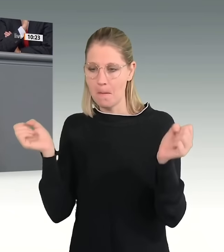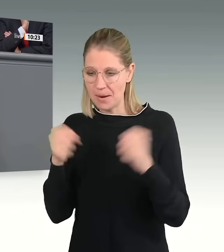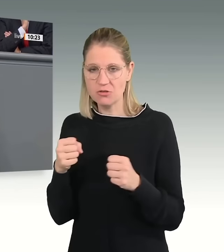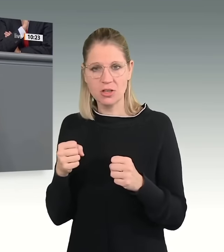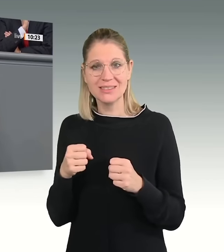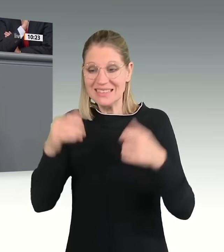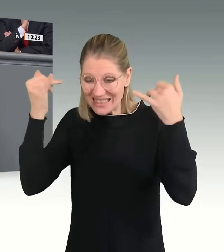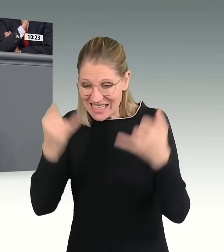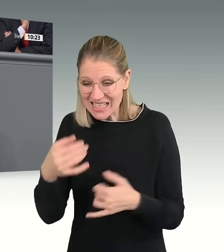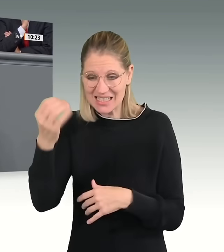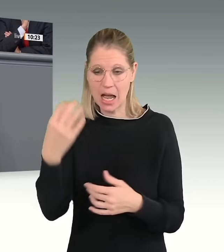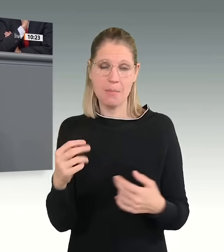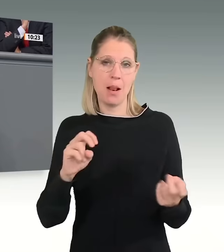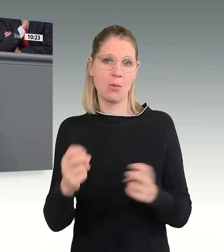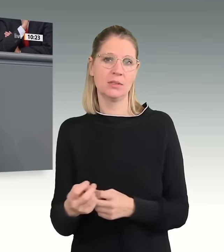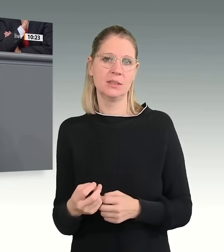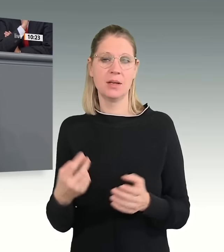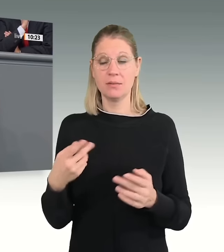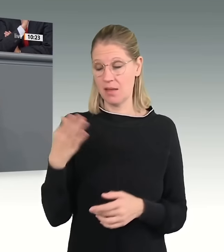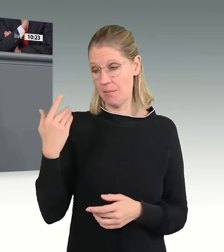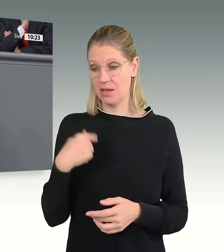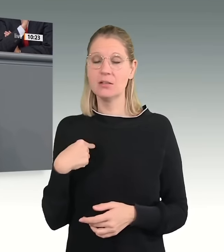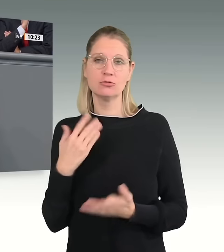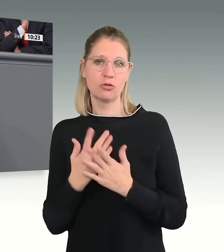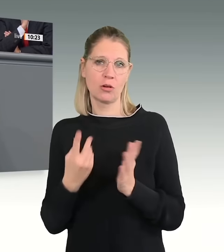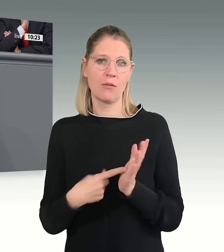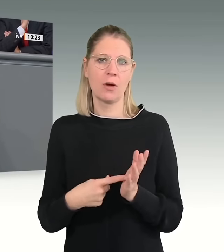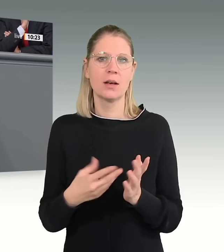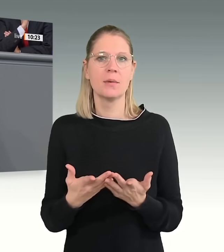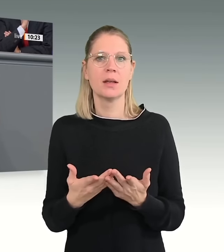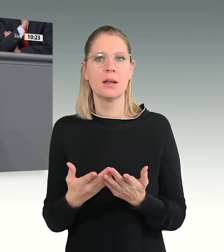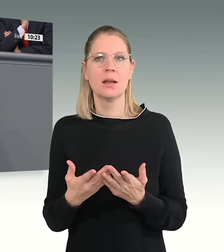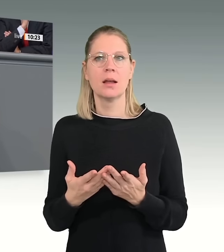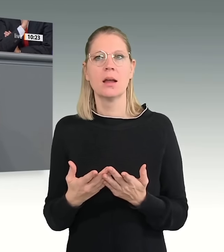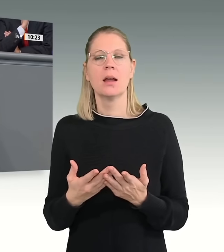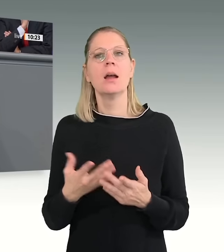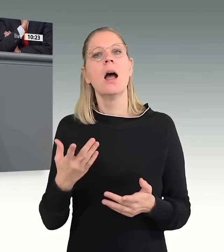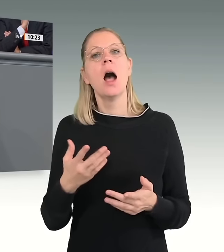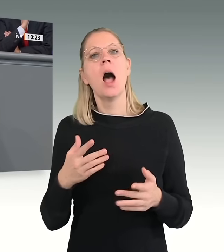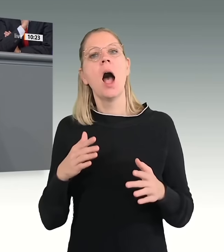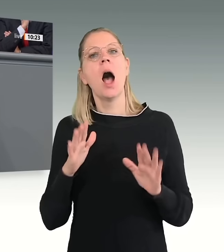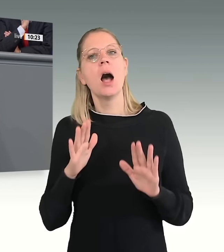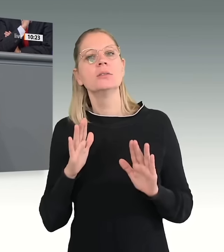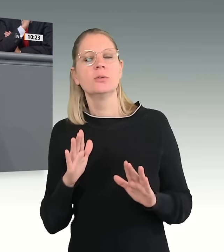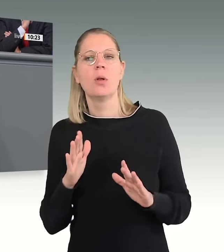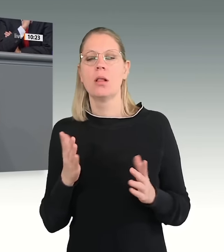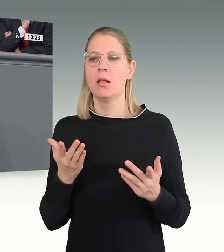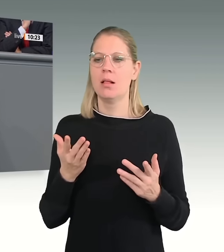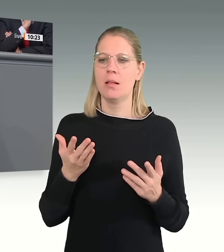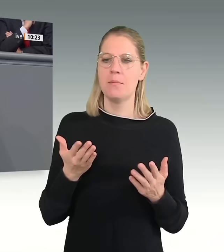gefordert und eingefordert haben, nämlich die Bezugsdauer der abgesenkten Asylbewerberleistungen von 18 auf